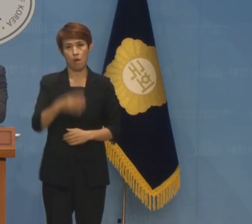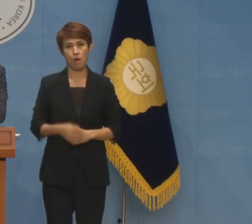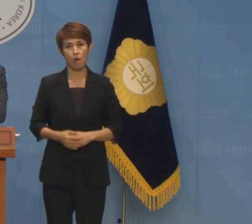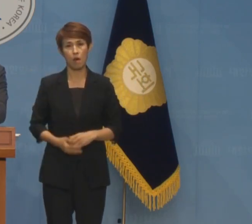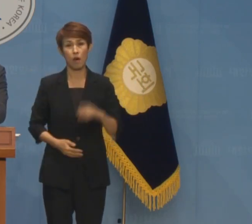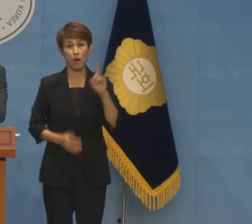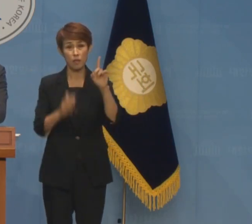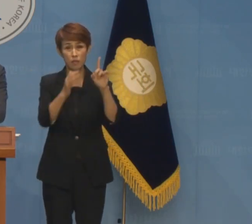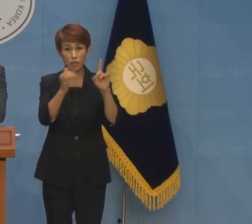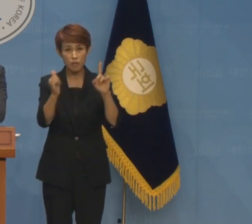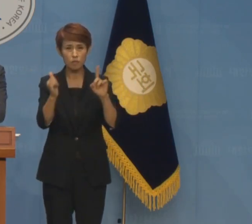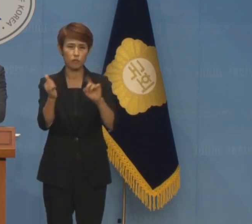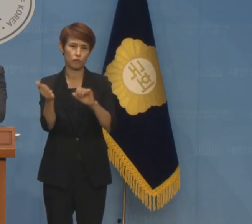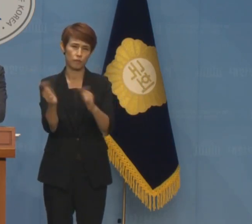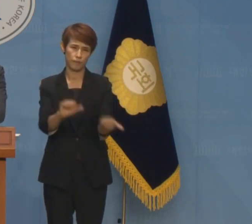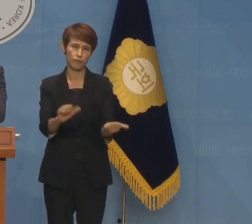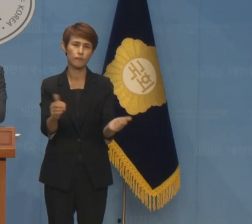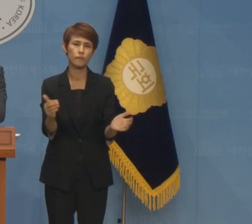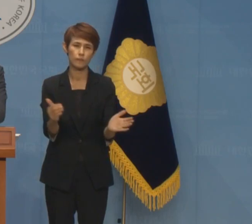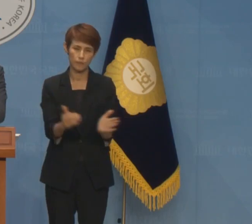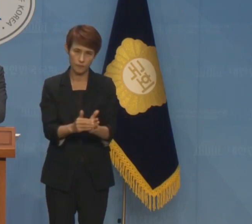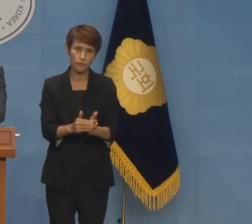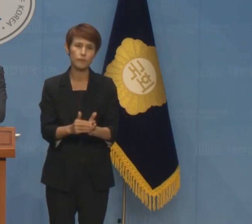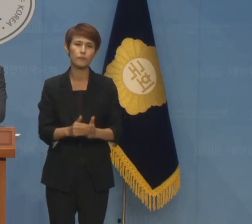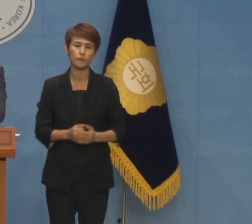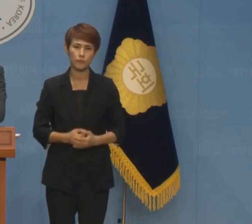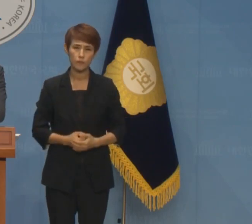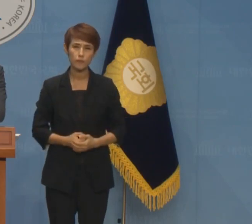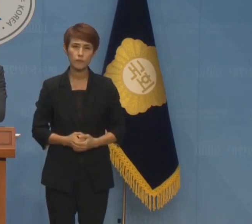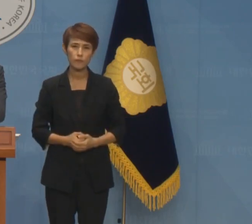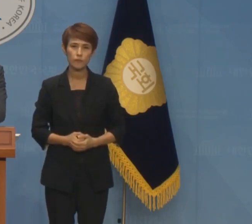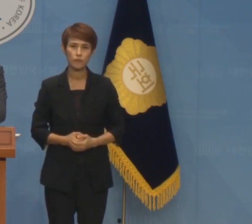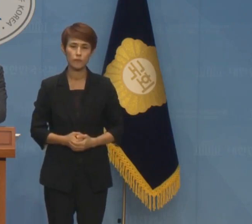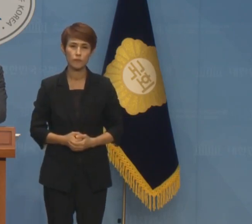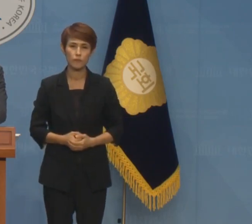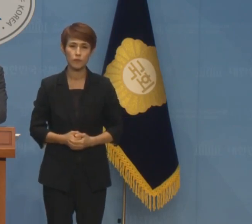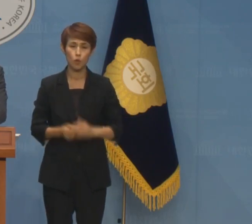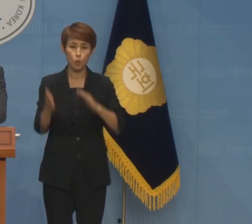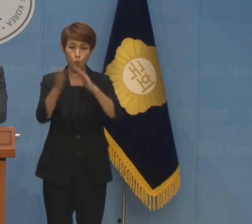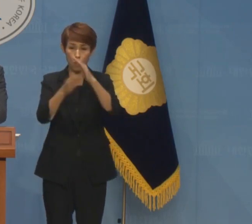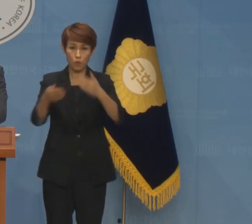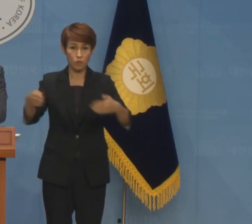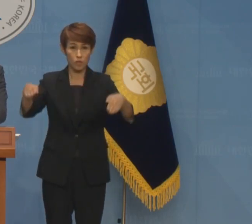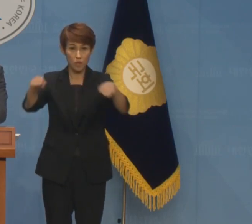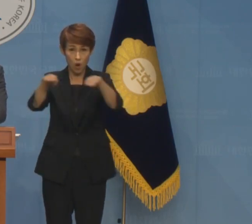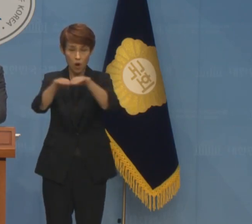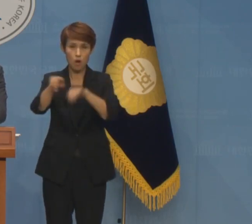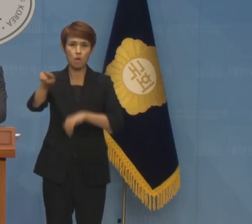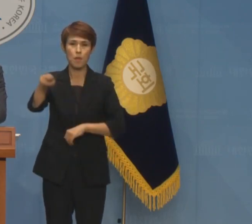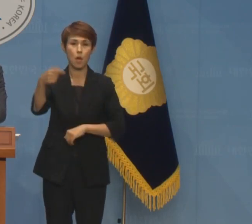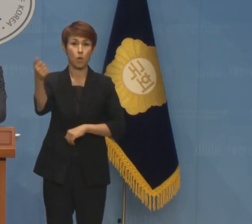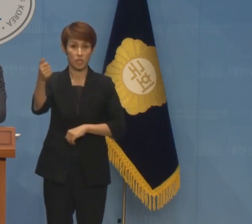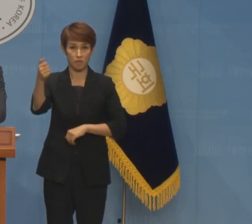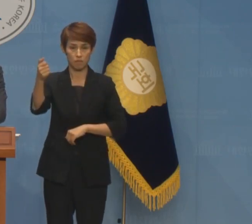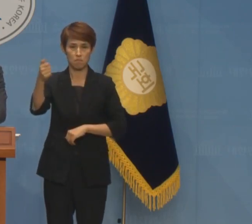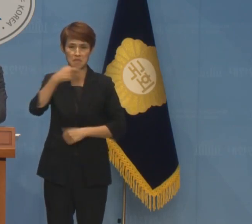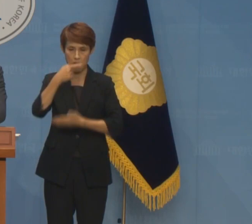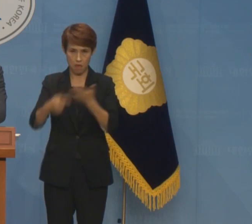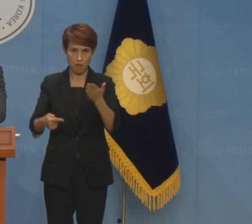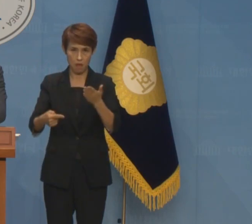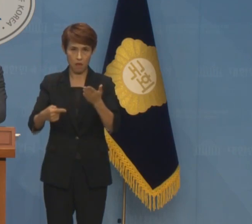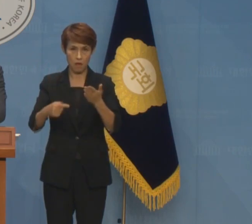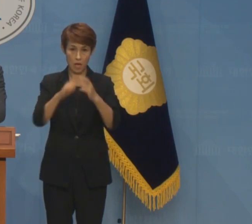시민이 유명을 달리하는 인명사고가 있었고요. 공공시설 150건, 사유시설